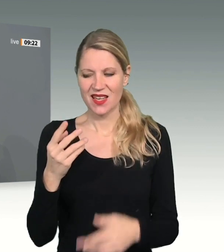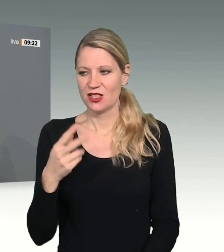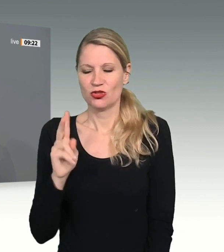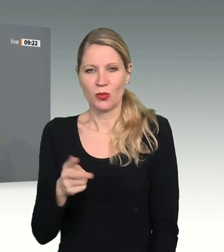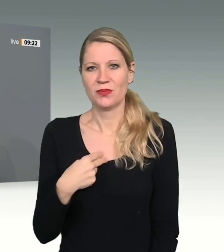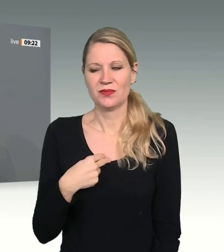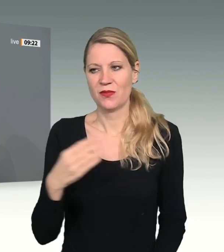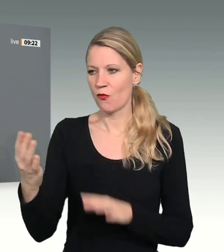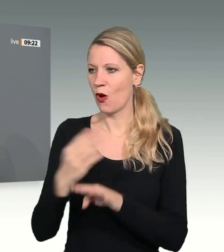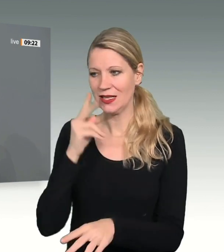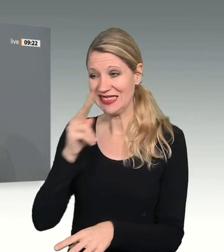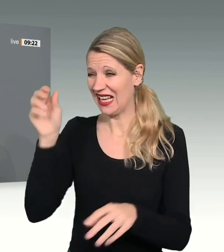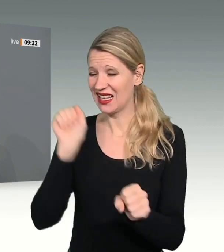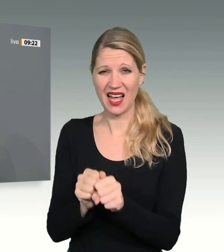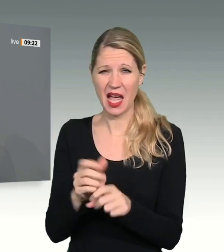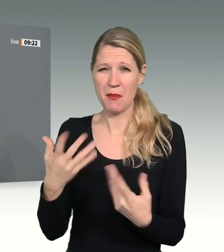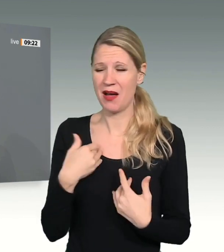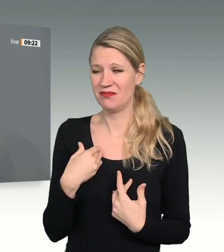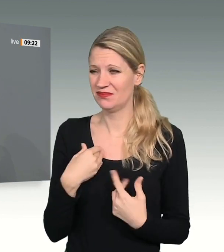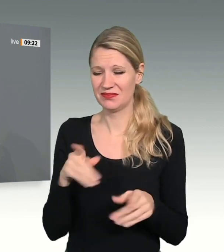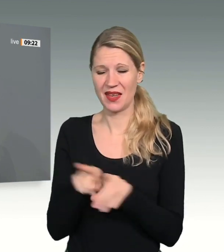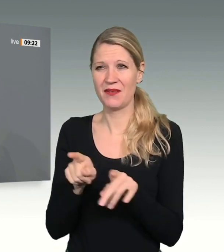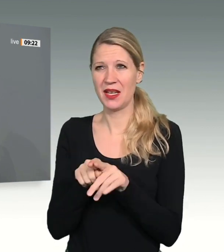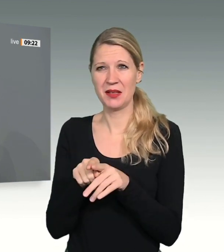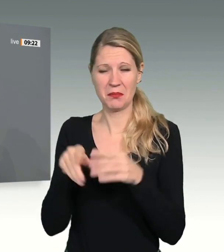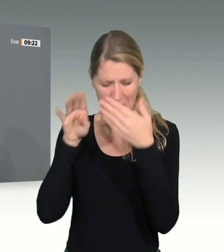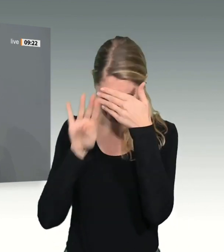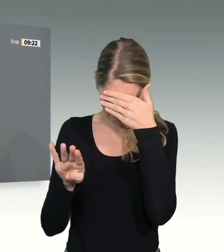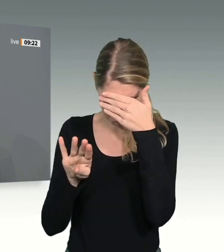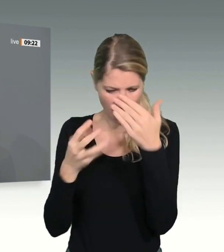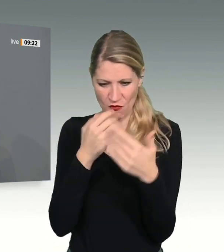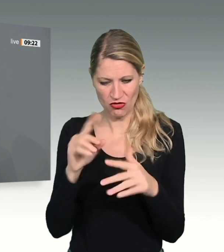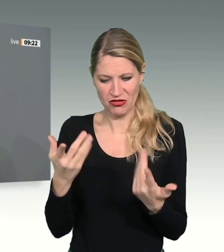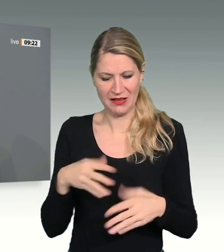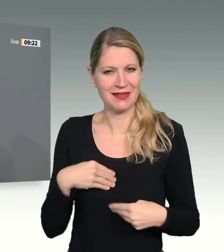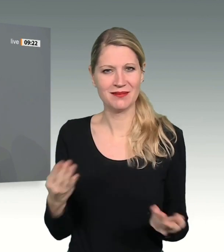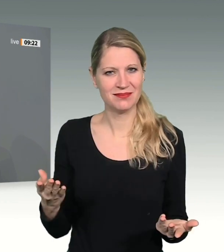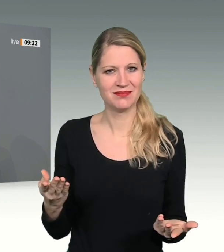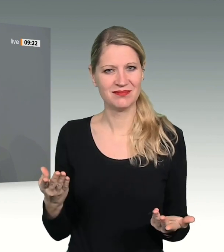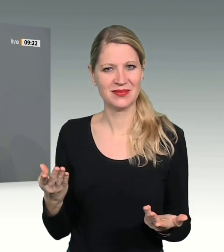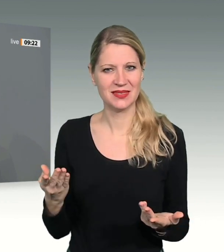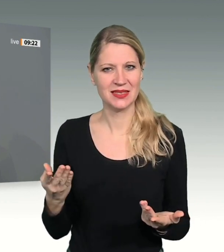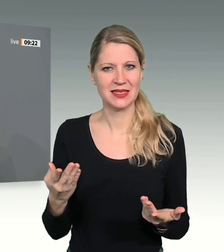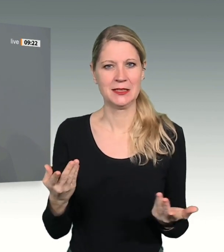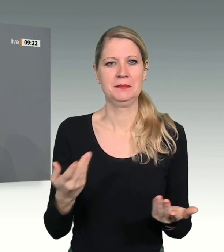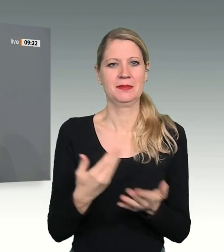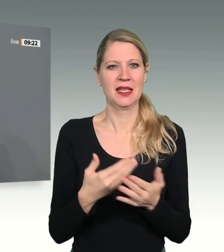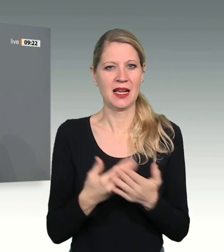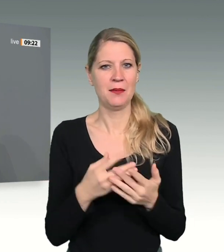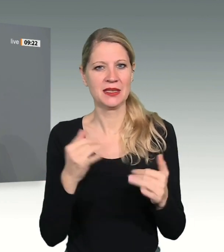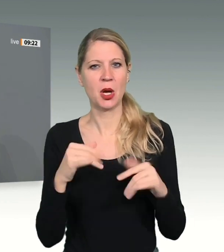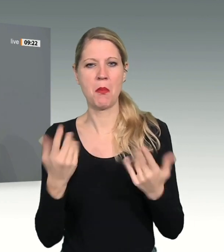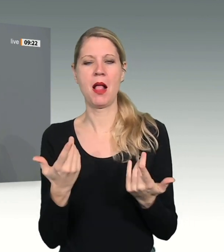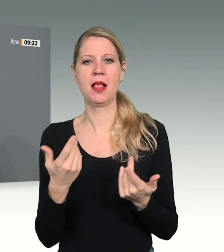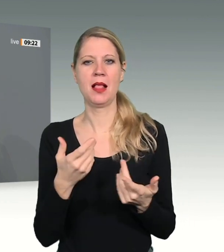auch nichts staatlicher Akteure gibt, haben wir am 11. September 2001 mit den Anschlägen